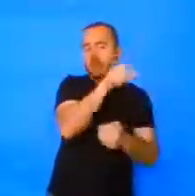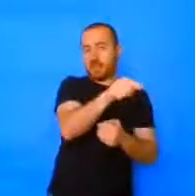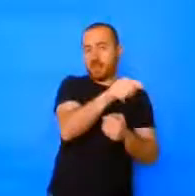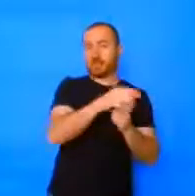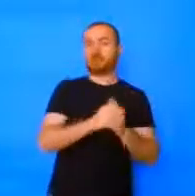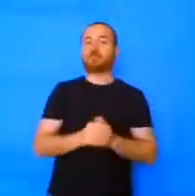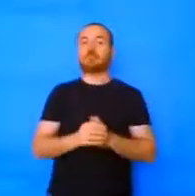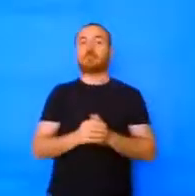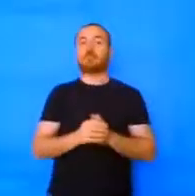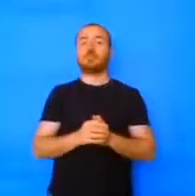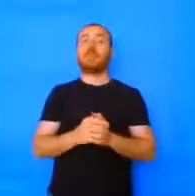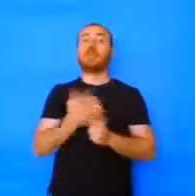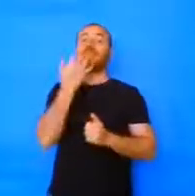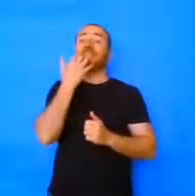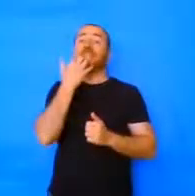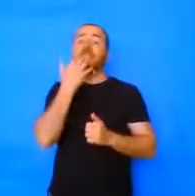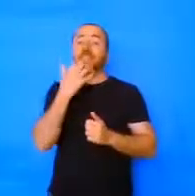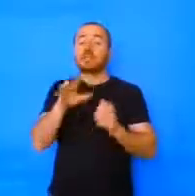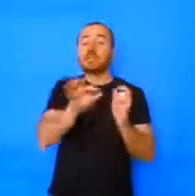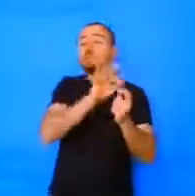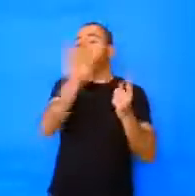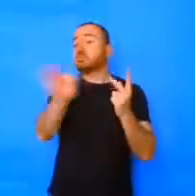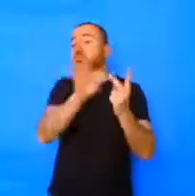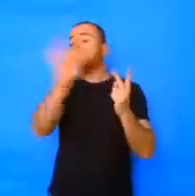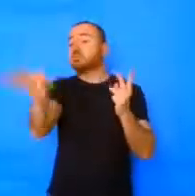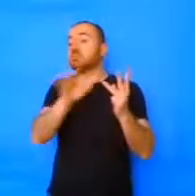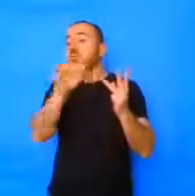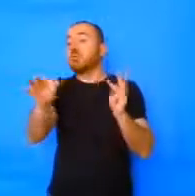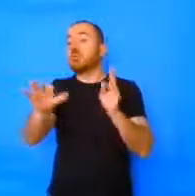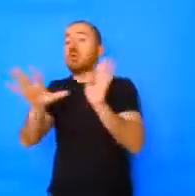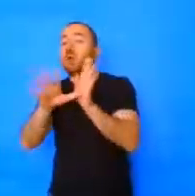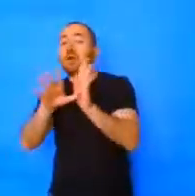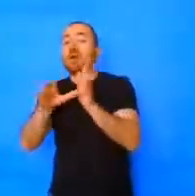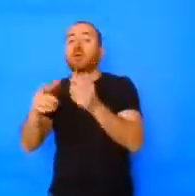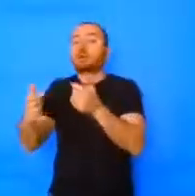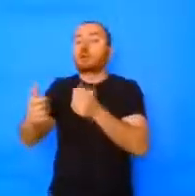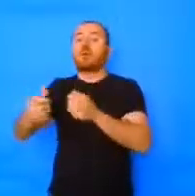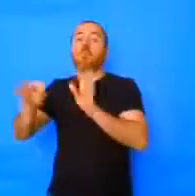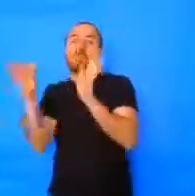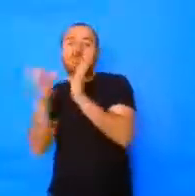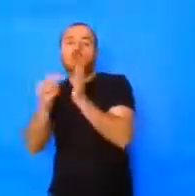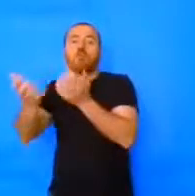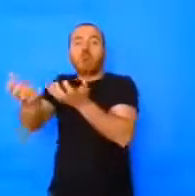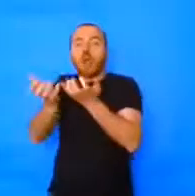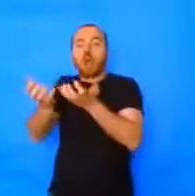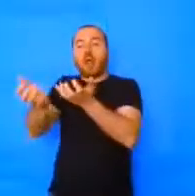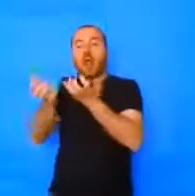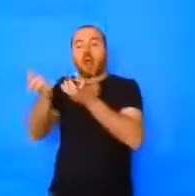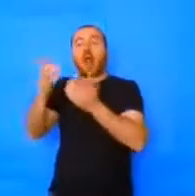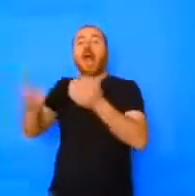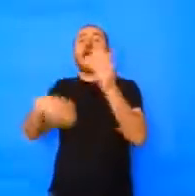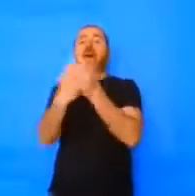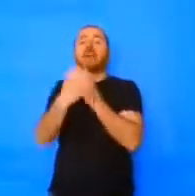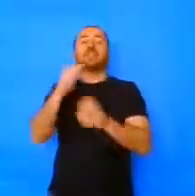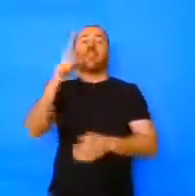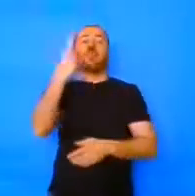boliche. Así, ganando puntos, puntos, puntos, hasta el total de 13, ya la pasiva, ganaba uno y sacaba.